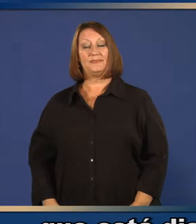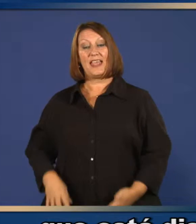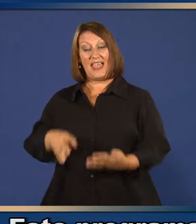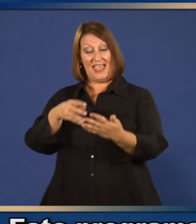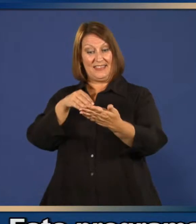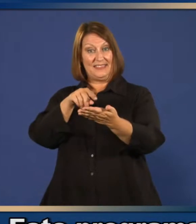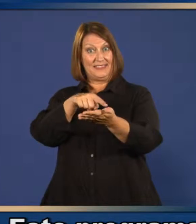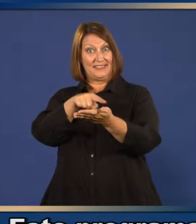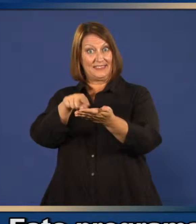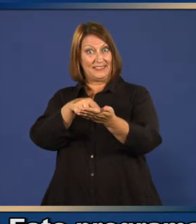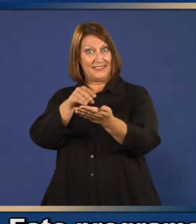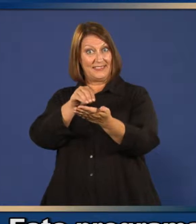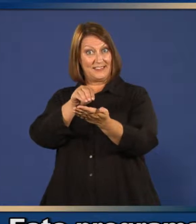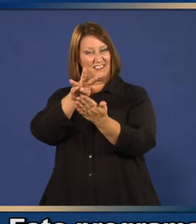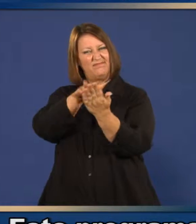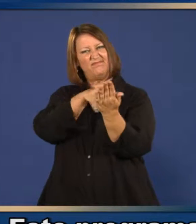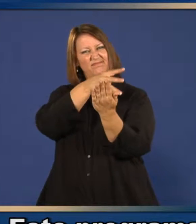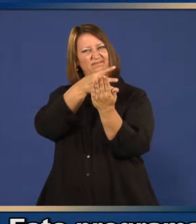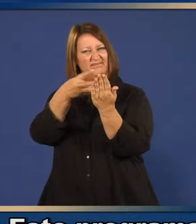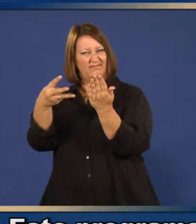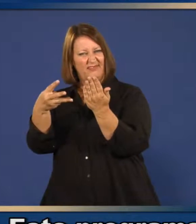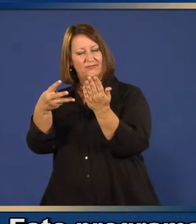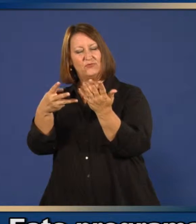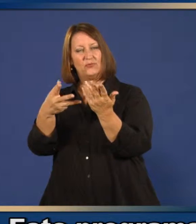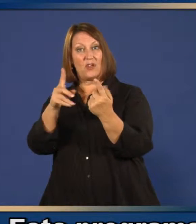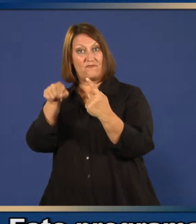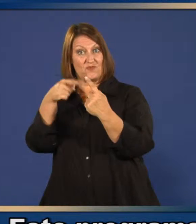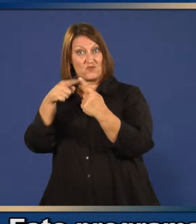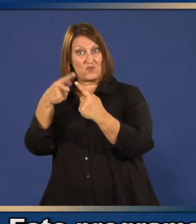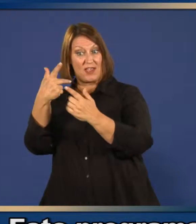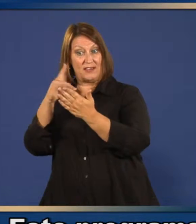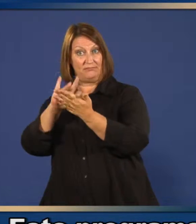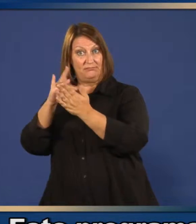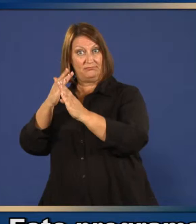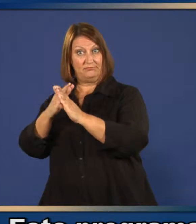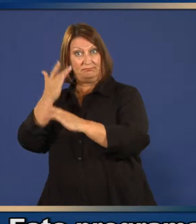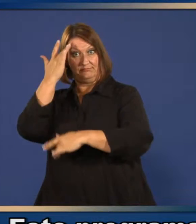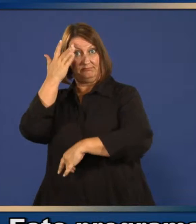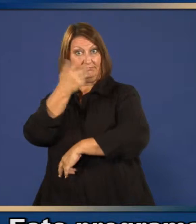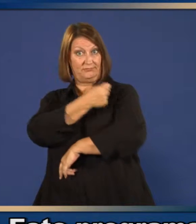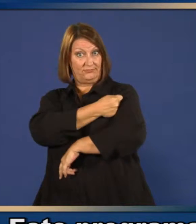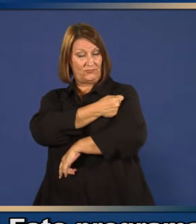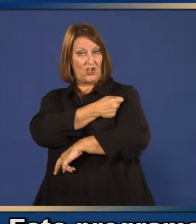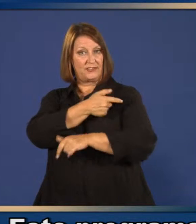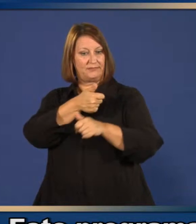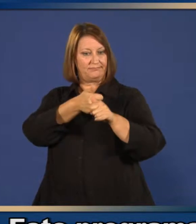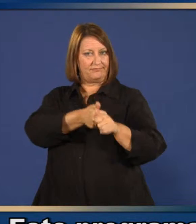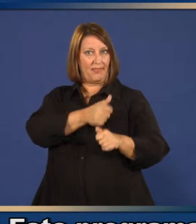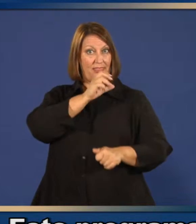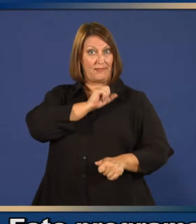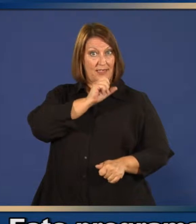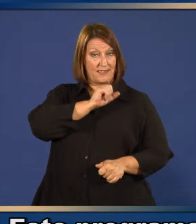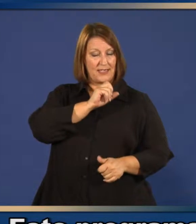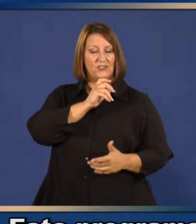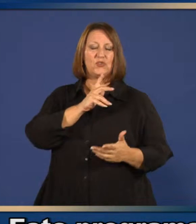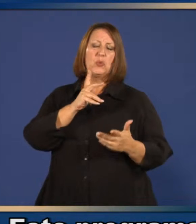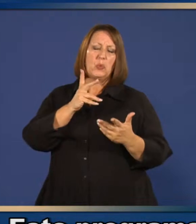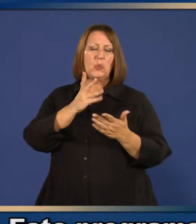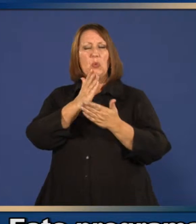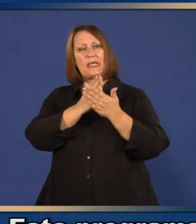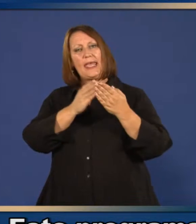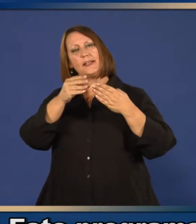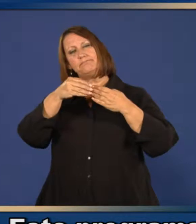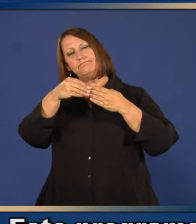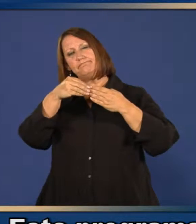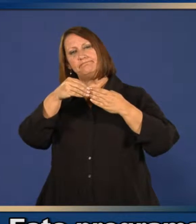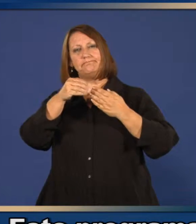Este programa permite cierta flexibilidad para retrasar ciertas vacunas cuando el pediatra